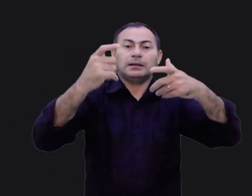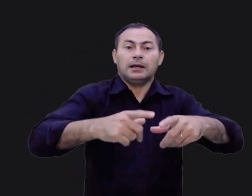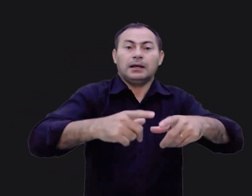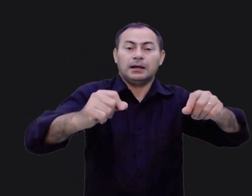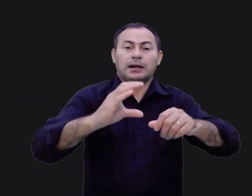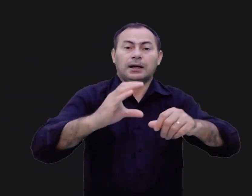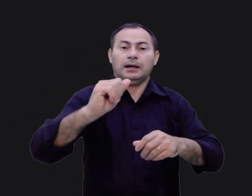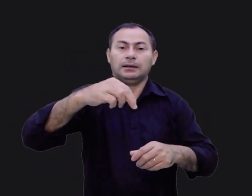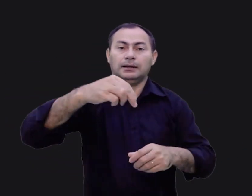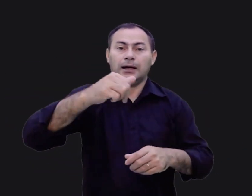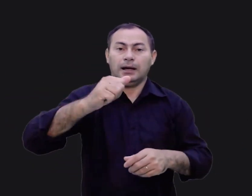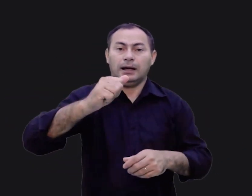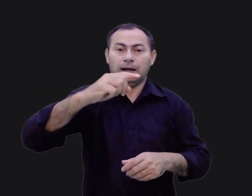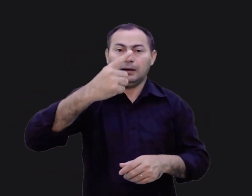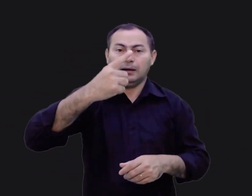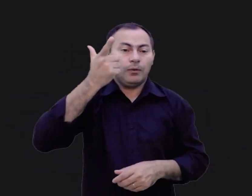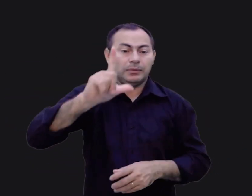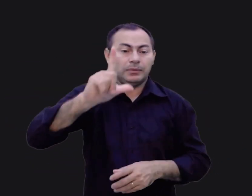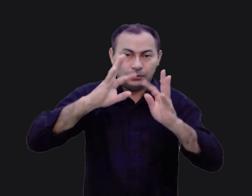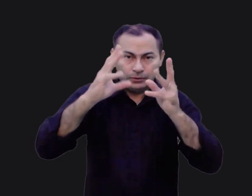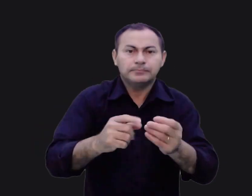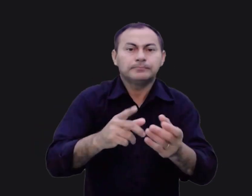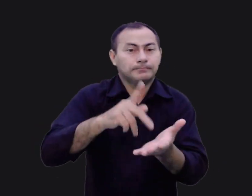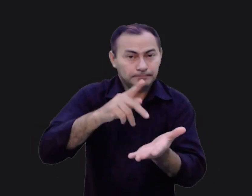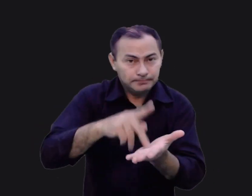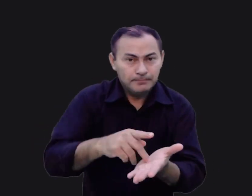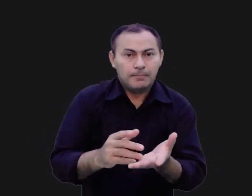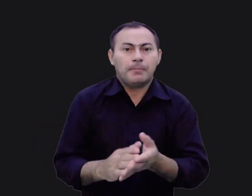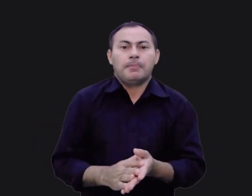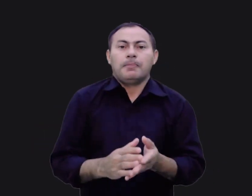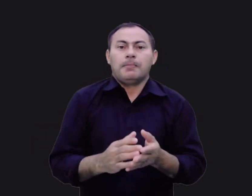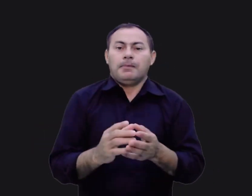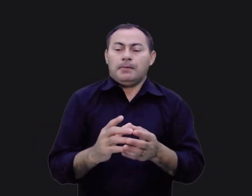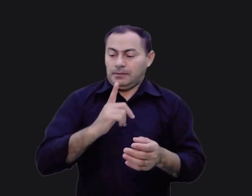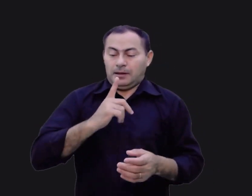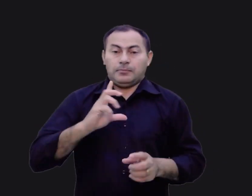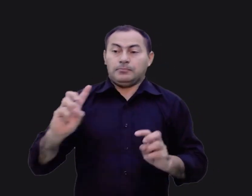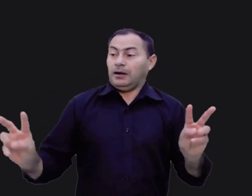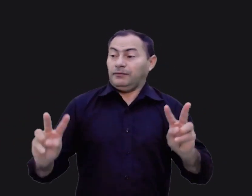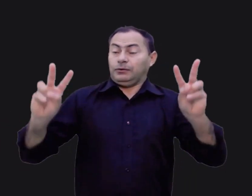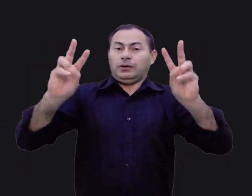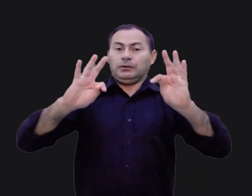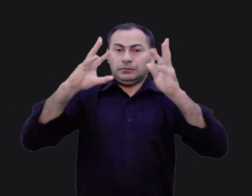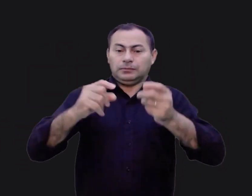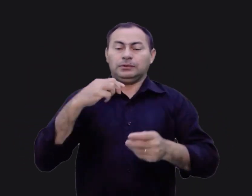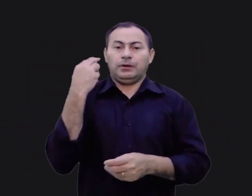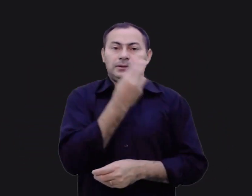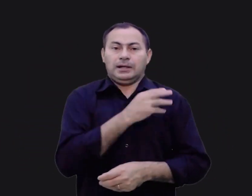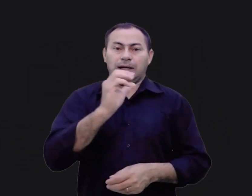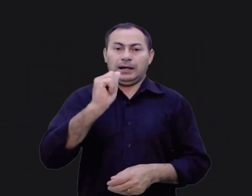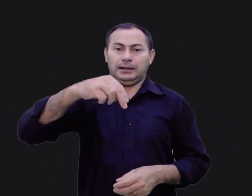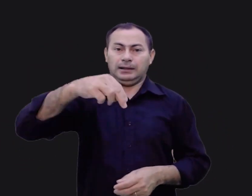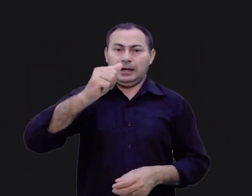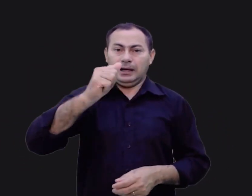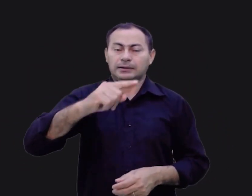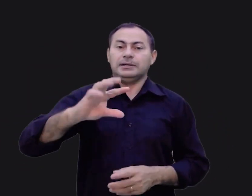conquistá-la por completo, por inteiro. Isso mesmo. E obter uma vitória completa sobre nossa Canaã espiritual.